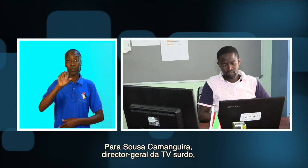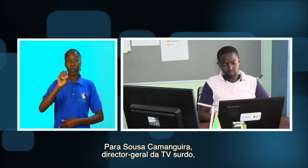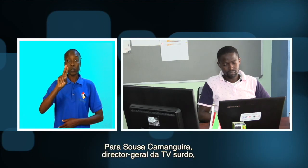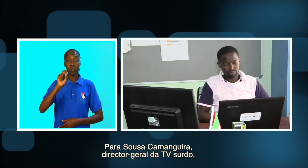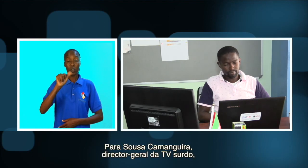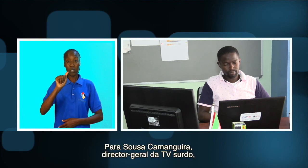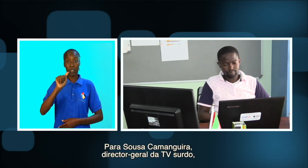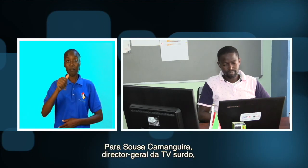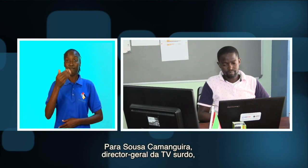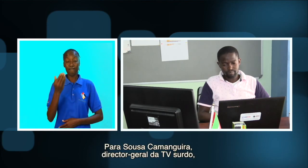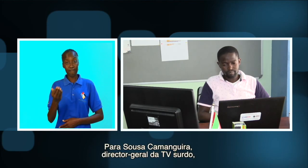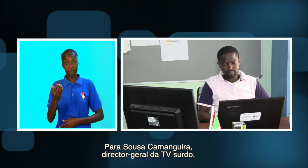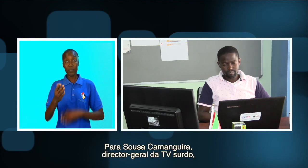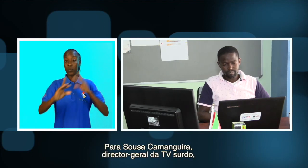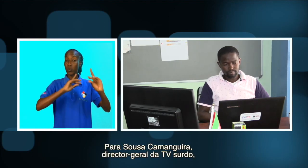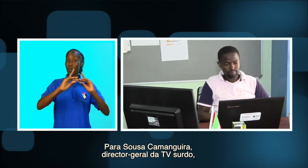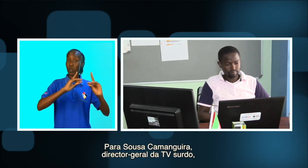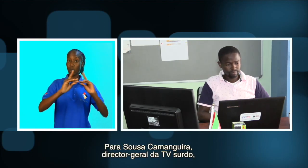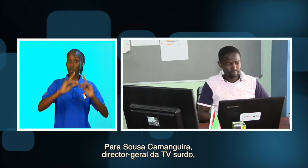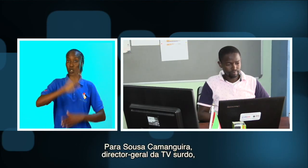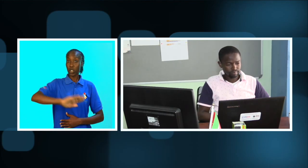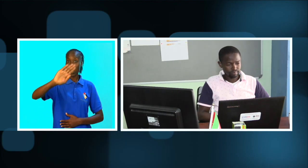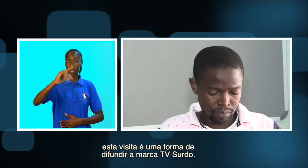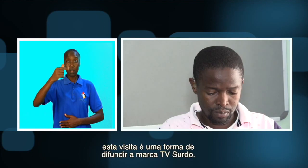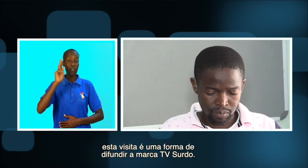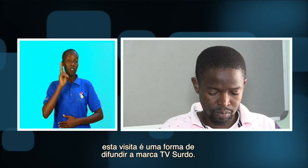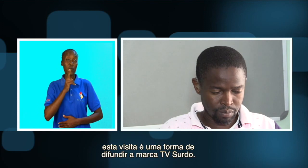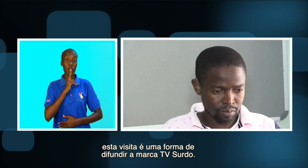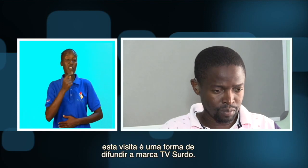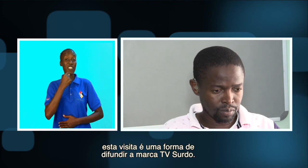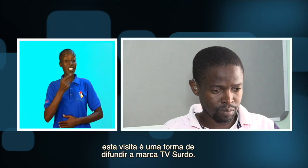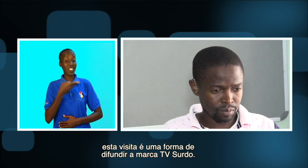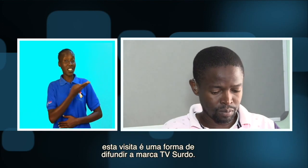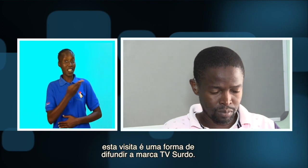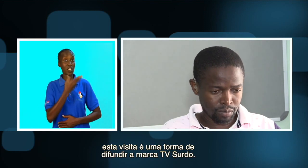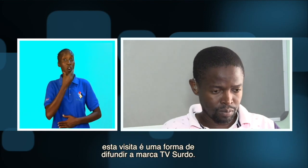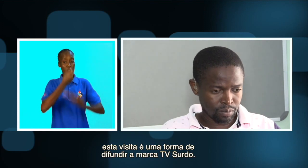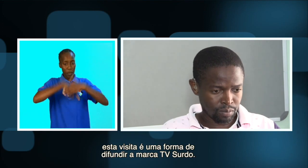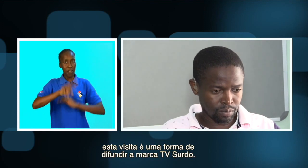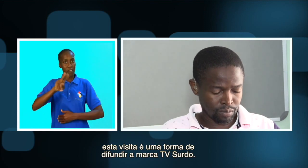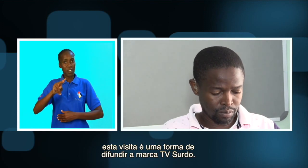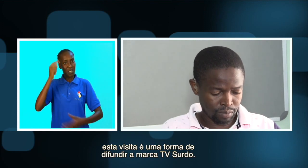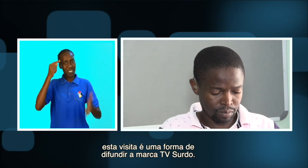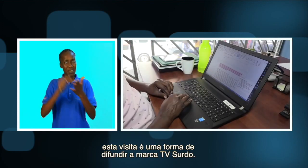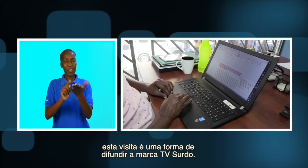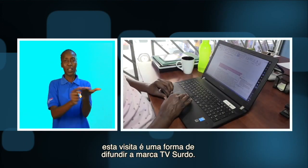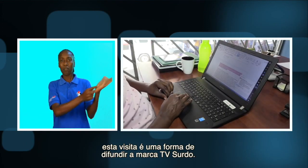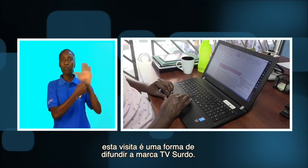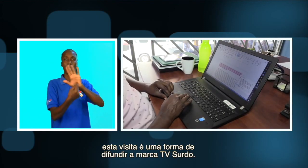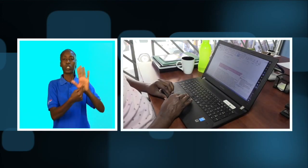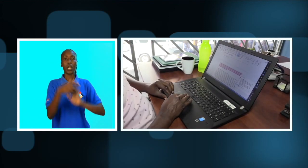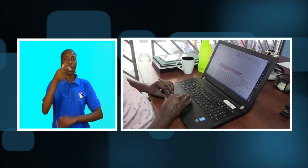Para a Sousa Camangueira, diretor-geral da TV Surdo, esta visita é uma forma de difundir a marca